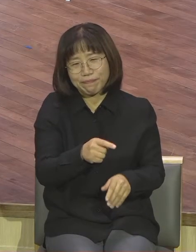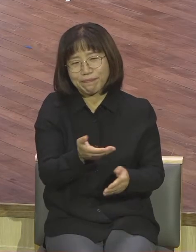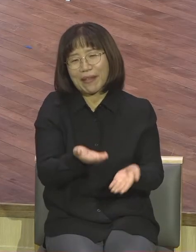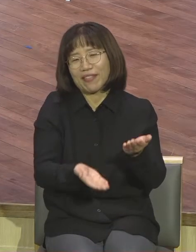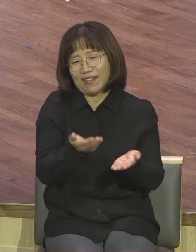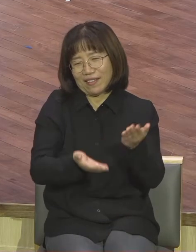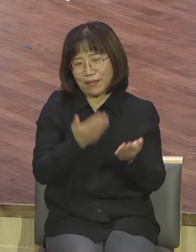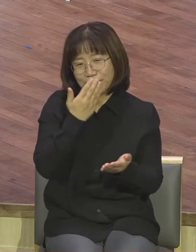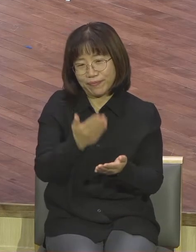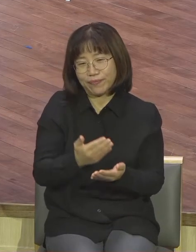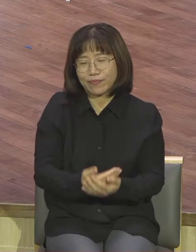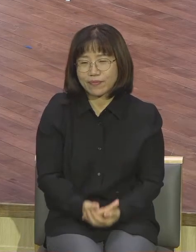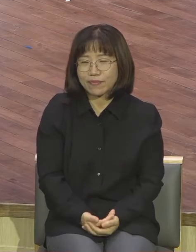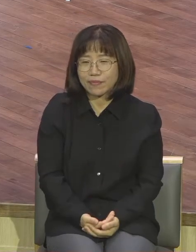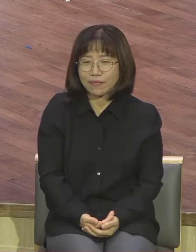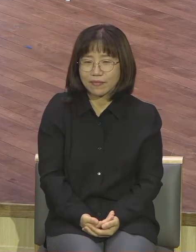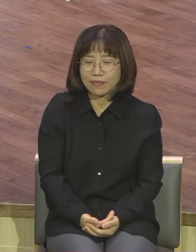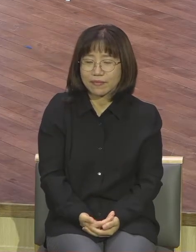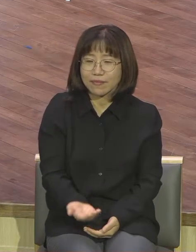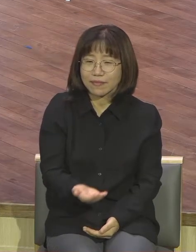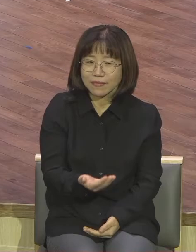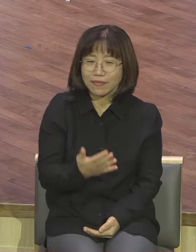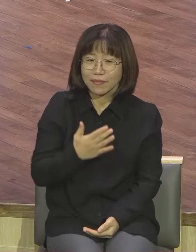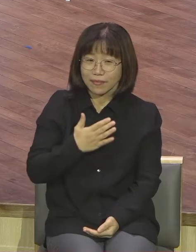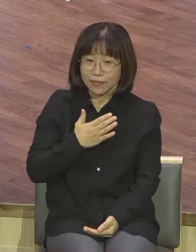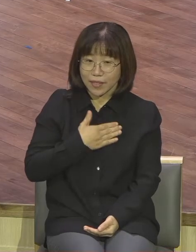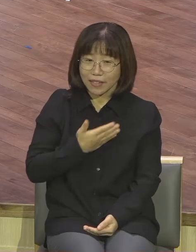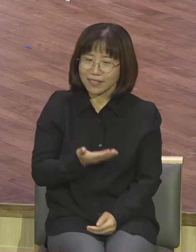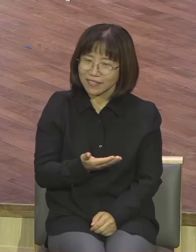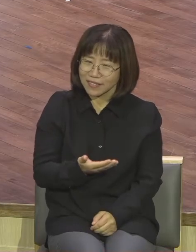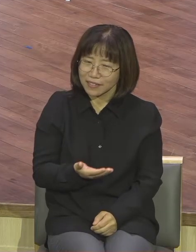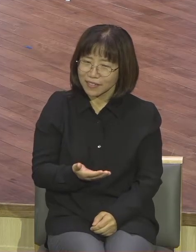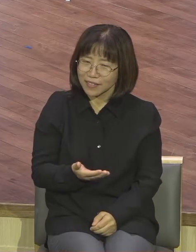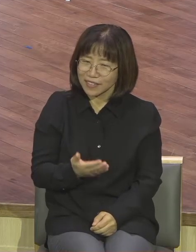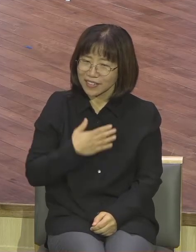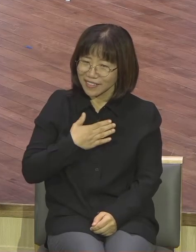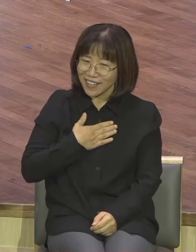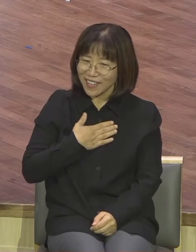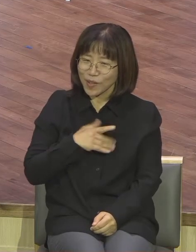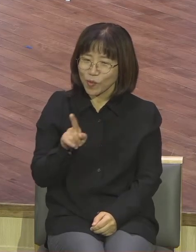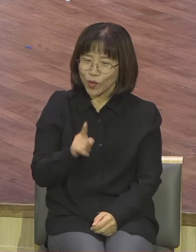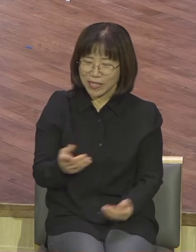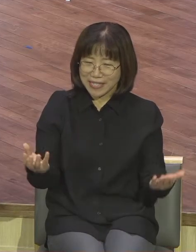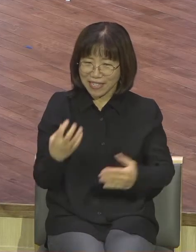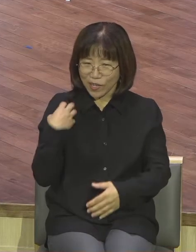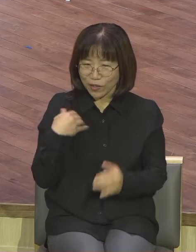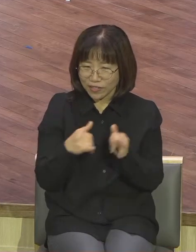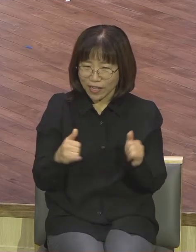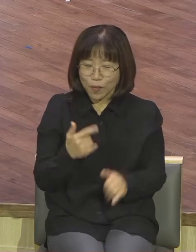그래서 제가 사역자들 또 목사님들을 만나면